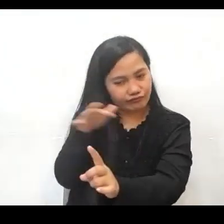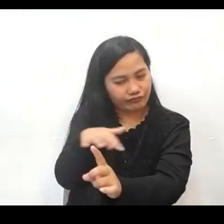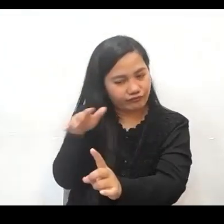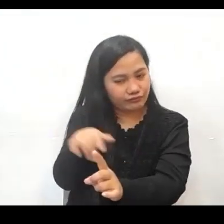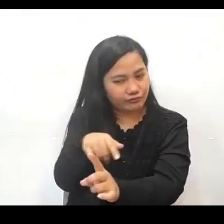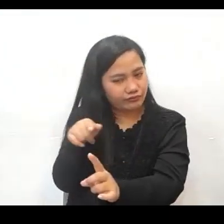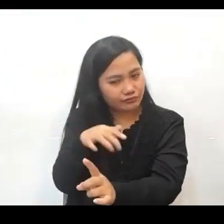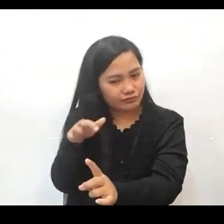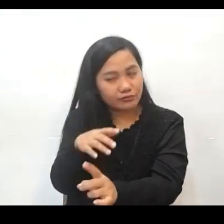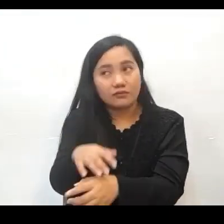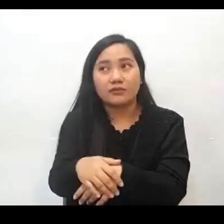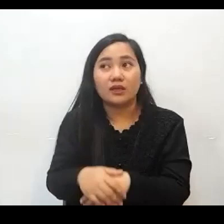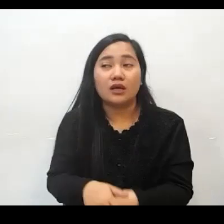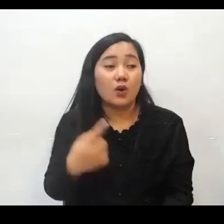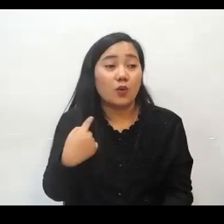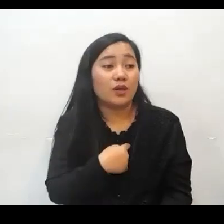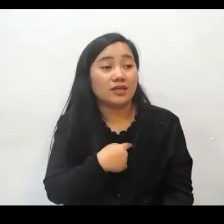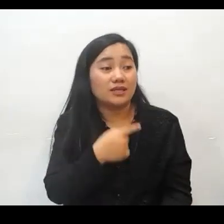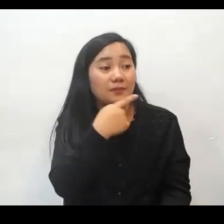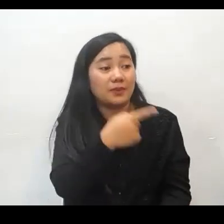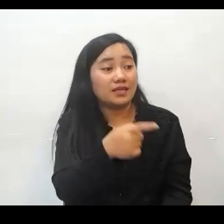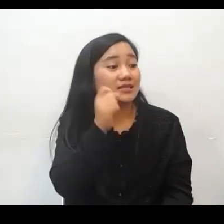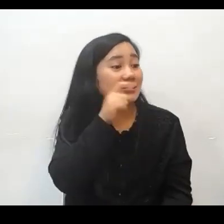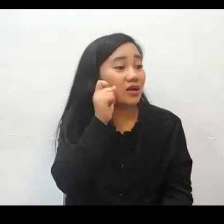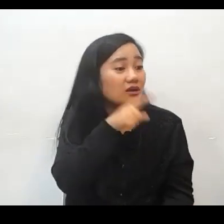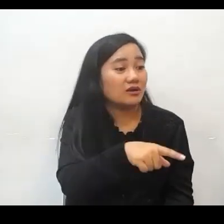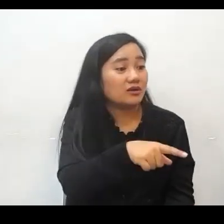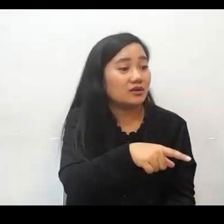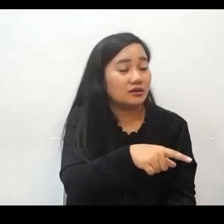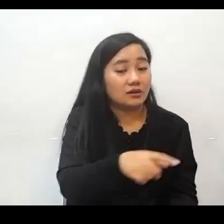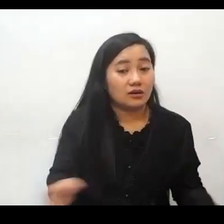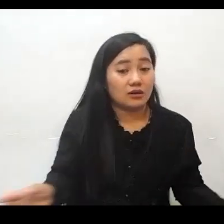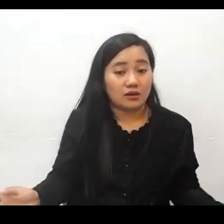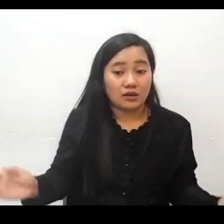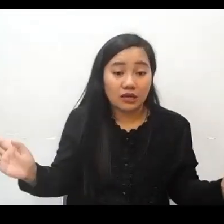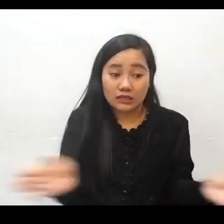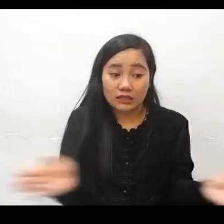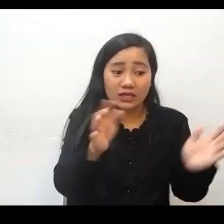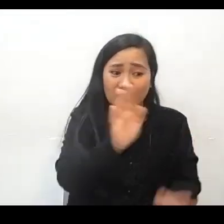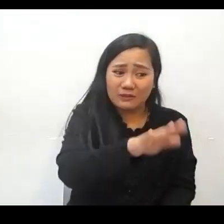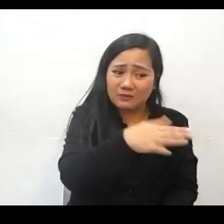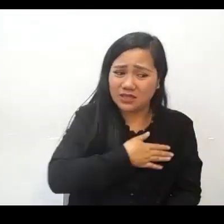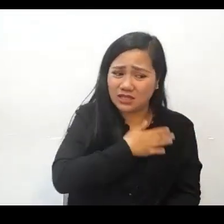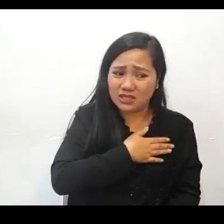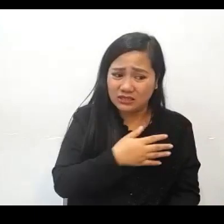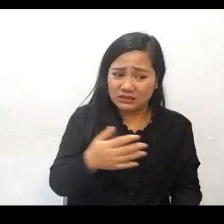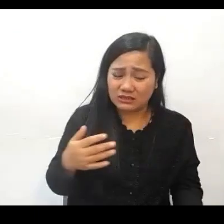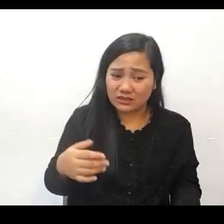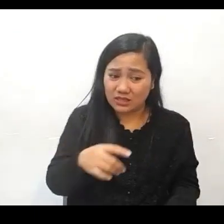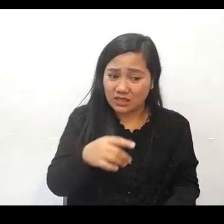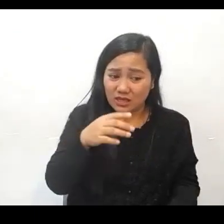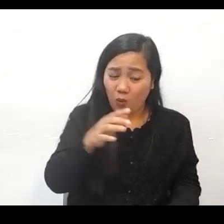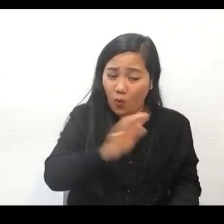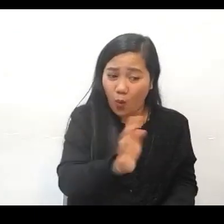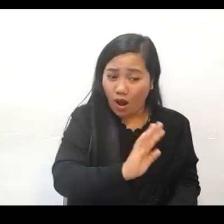we encourage that sister not to make any relationship with him Because we need some time